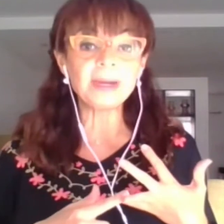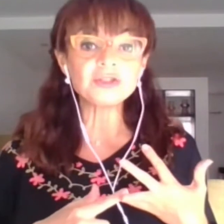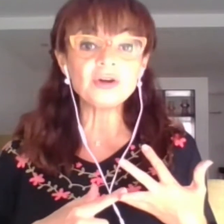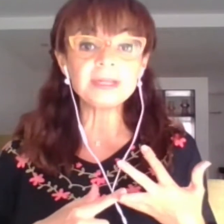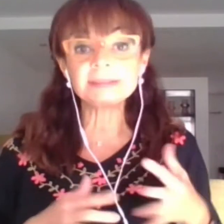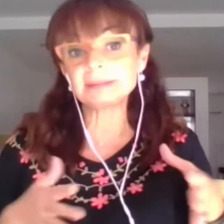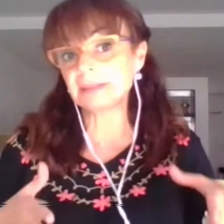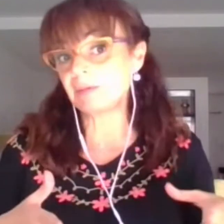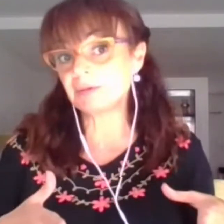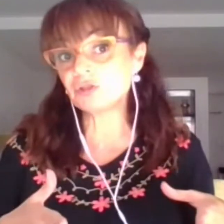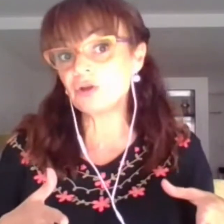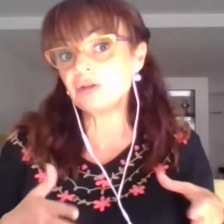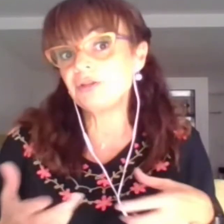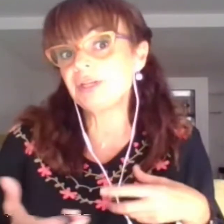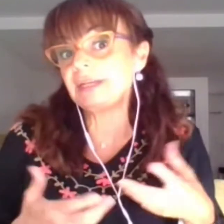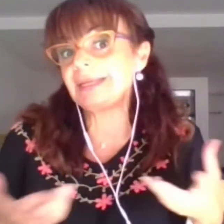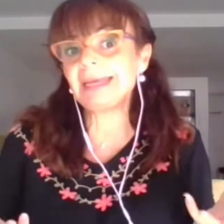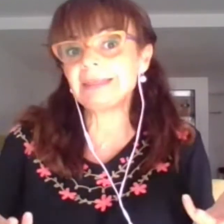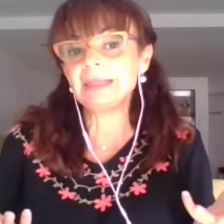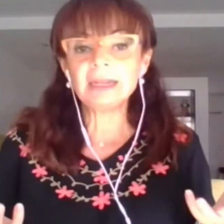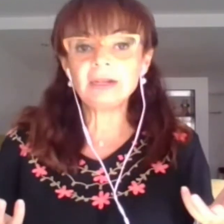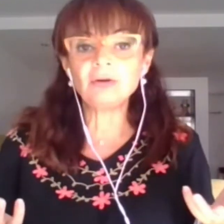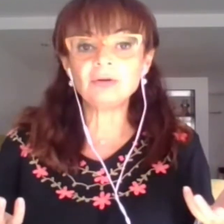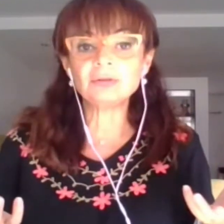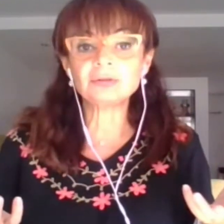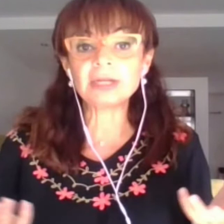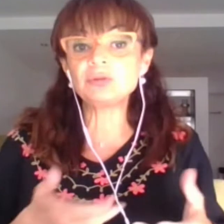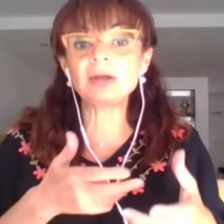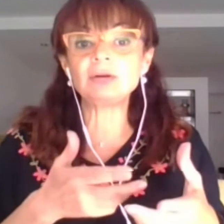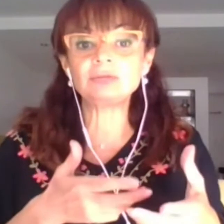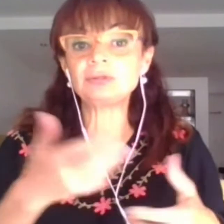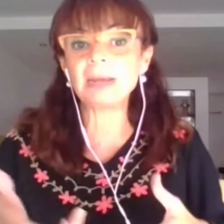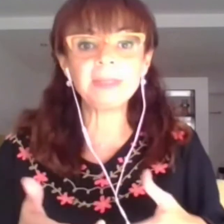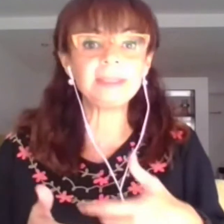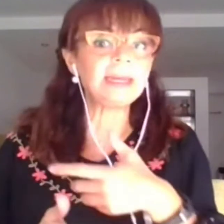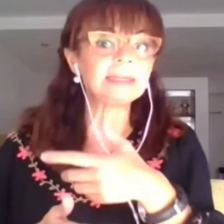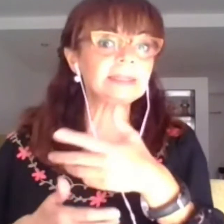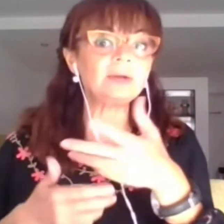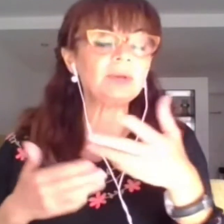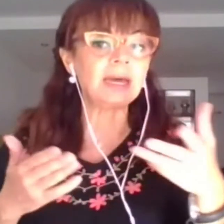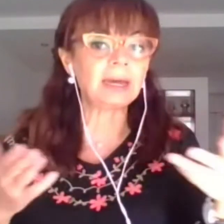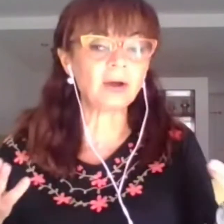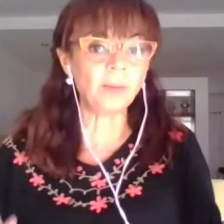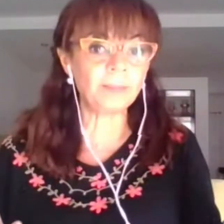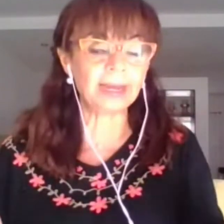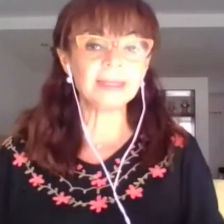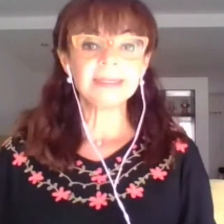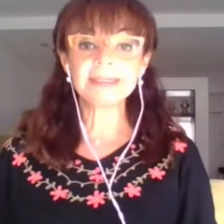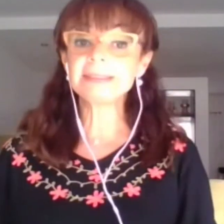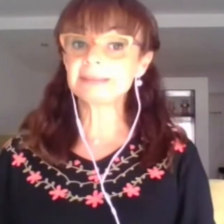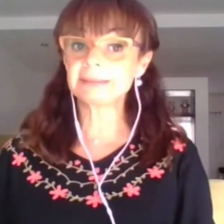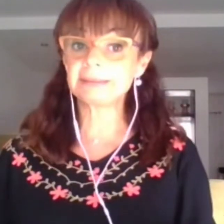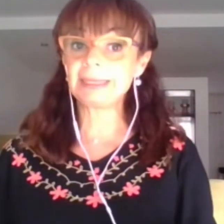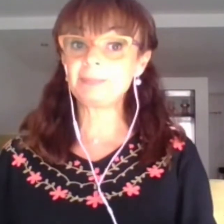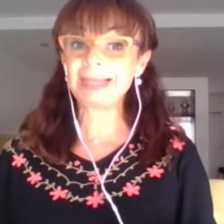adultos mayores que viven solos y no tienen quien los ayude con un trámite a hacer alguna compra.